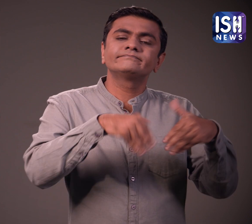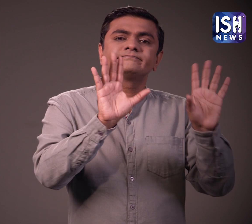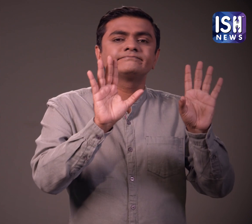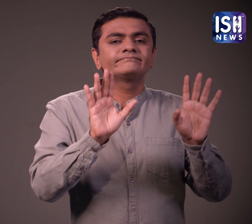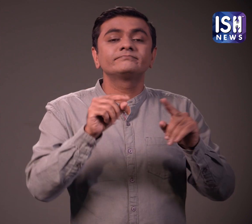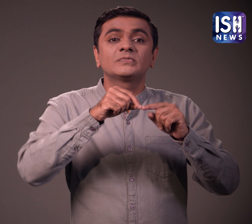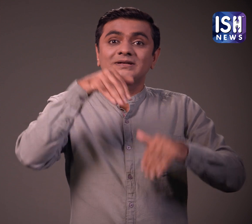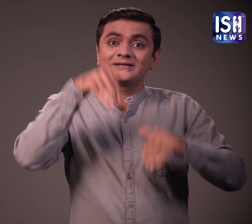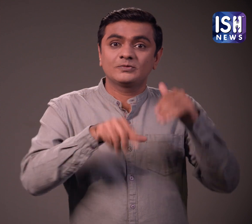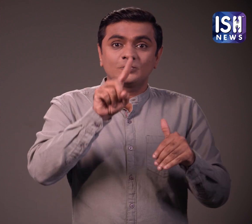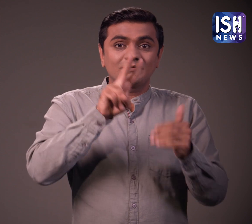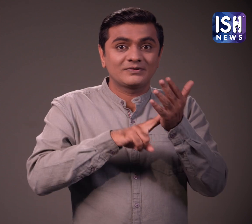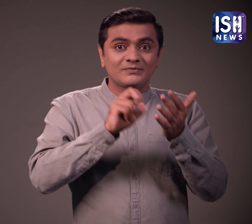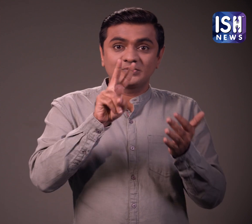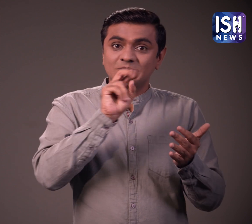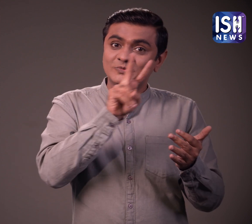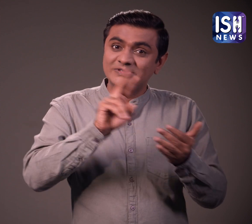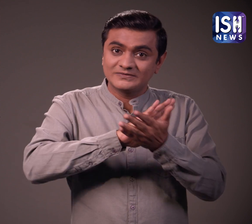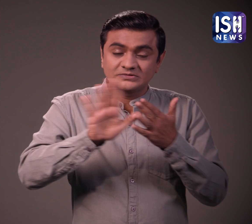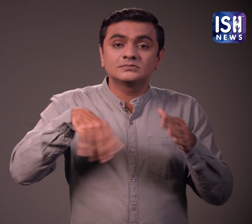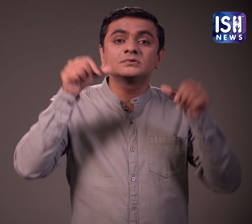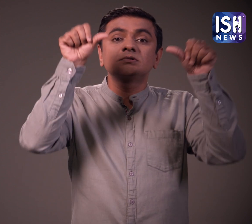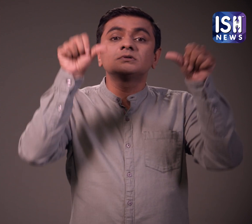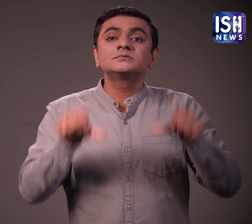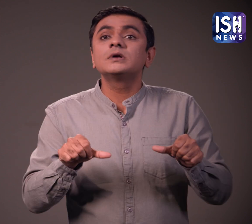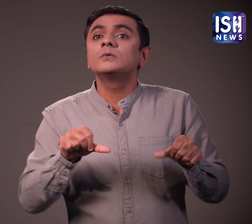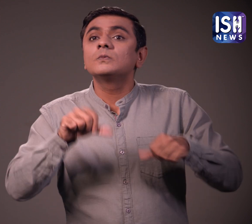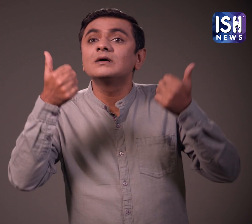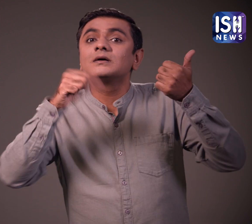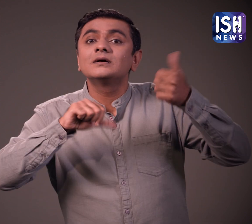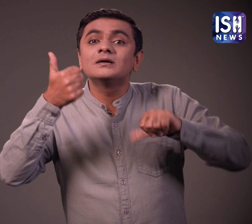चुनाव 12 नवेंबर को होंगे और मतों की गिंती 8 डिसमबर को होगी